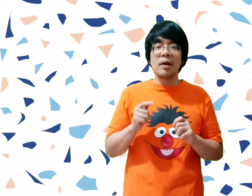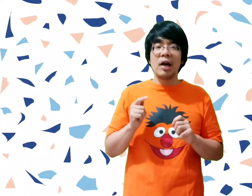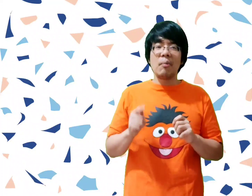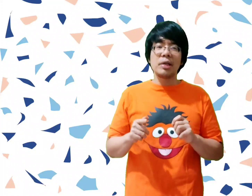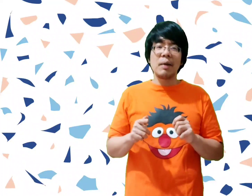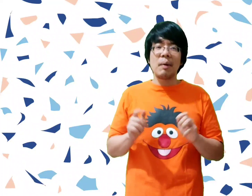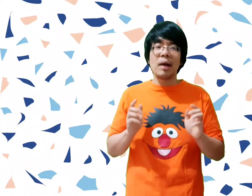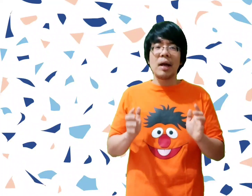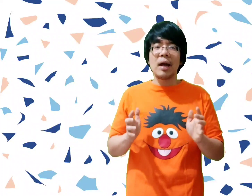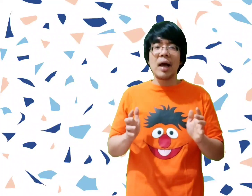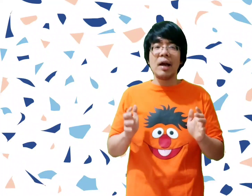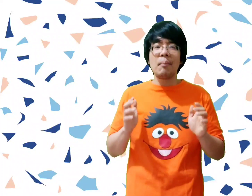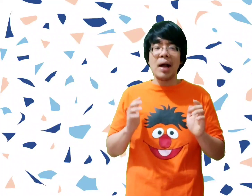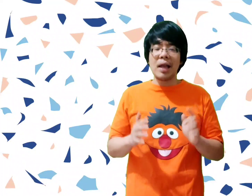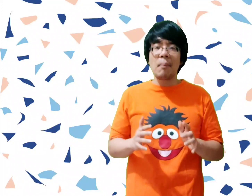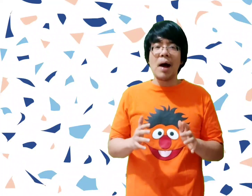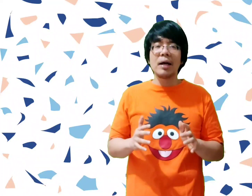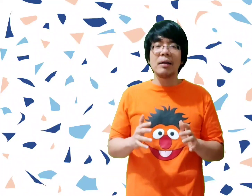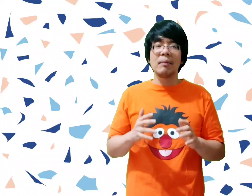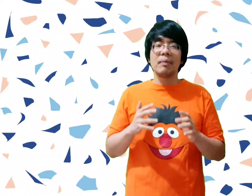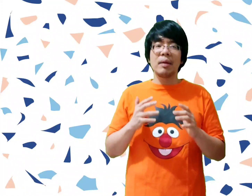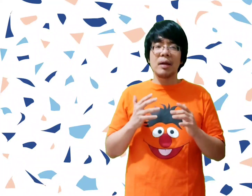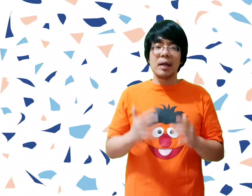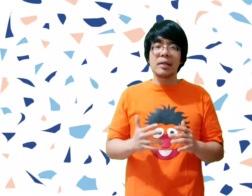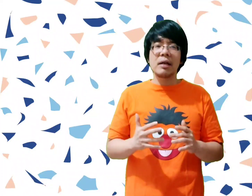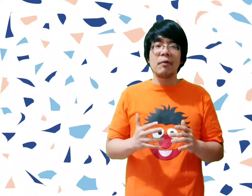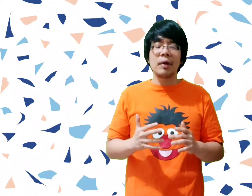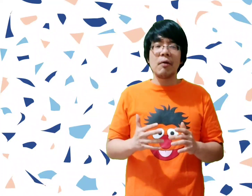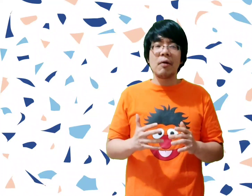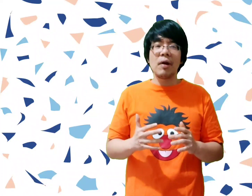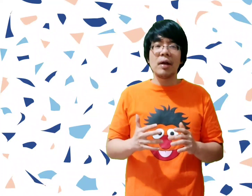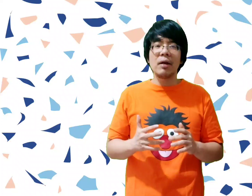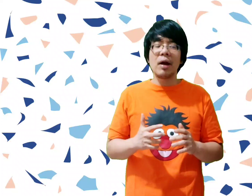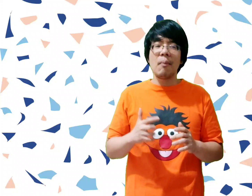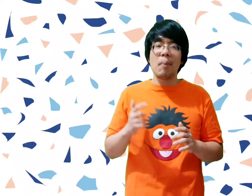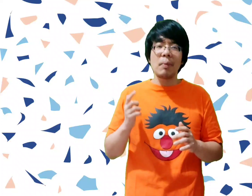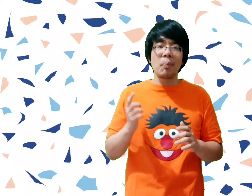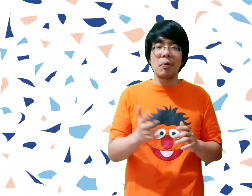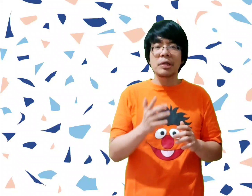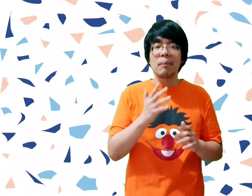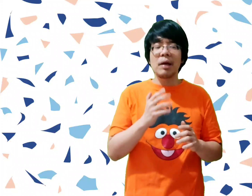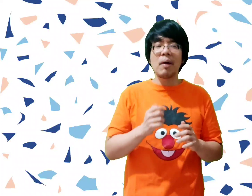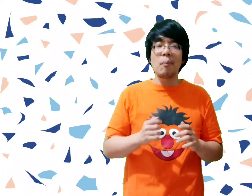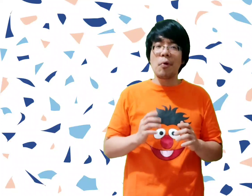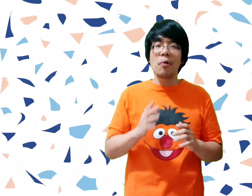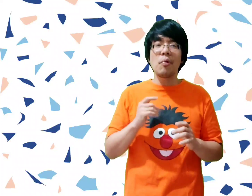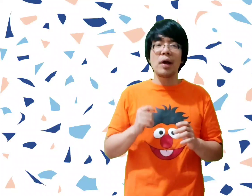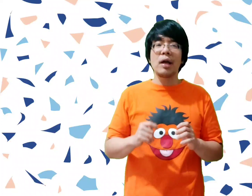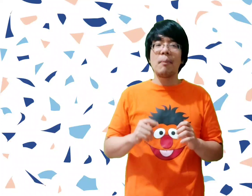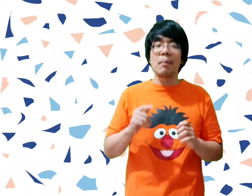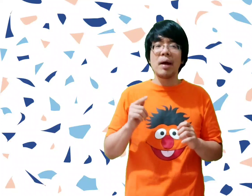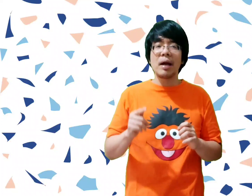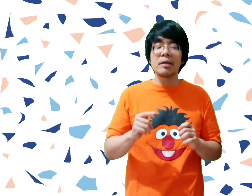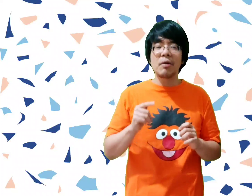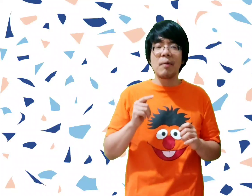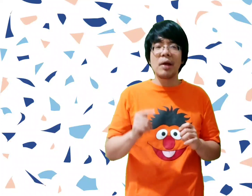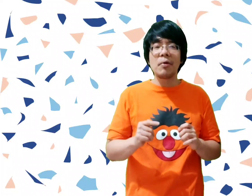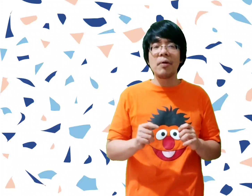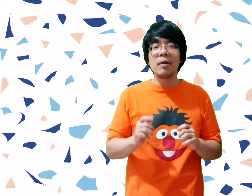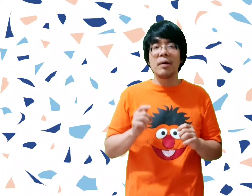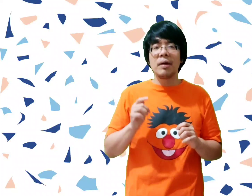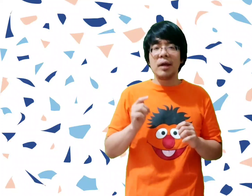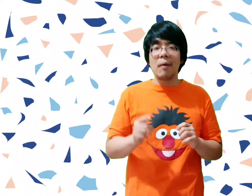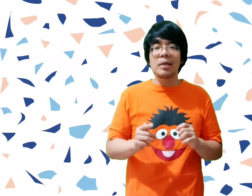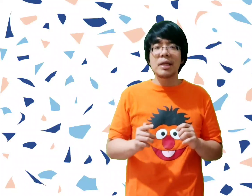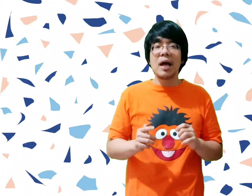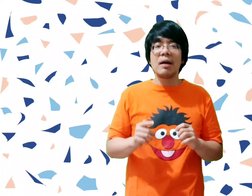minggu, kalau mau cari permainan yang lain, banyak banget. Di channel Tuhan Yesus, ada 40-50 mungkinnya permainan sekolah